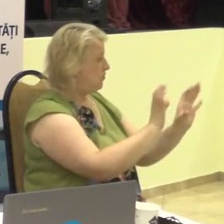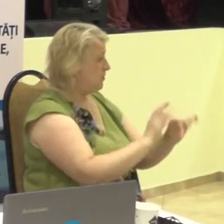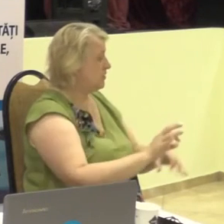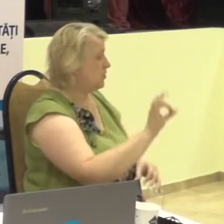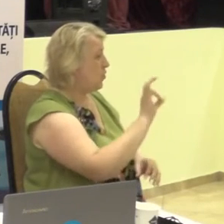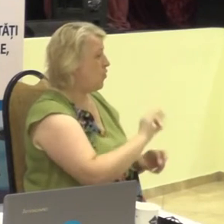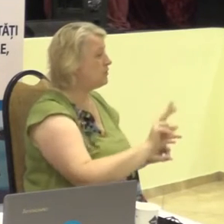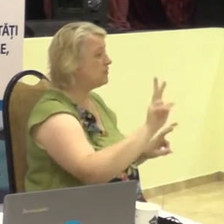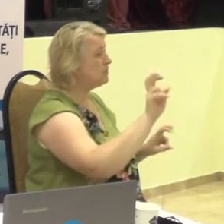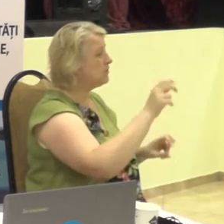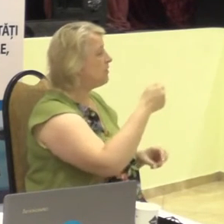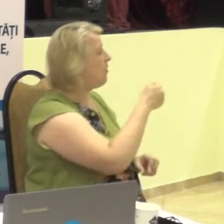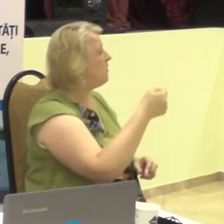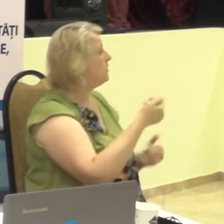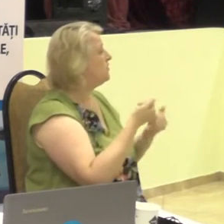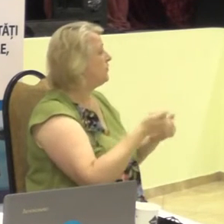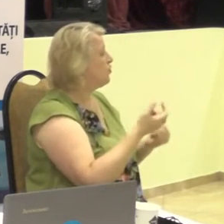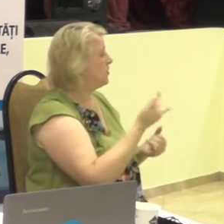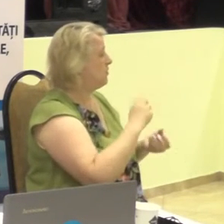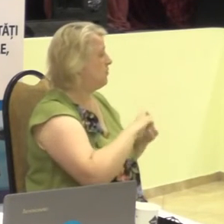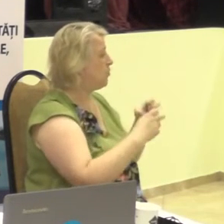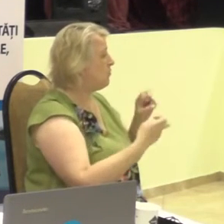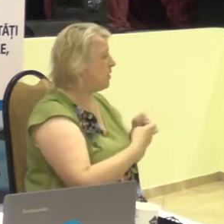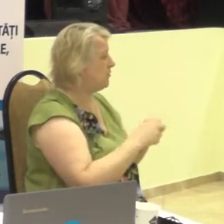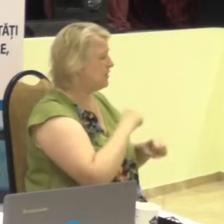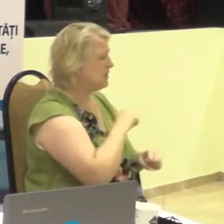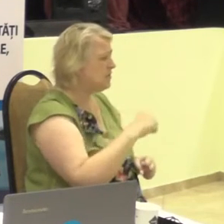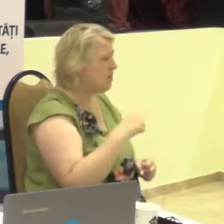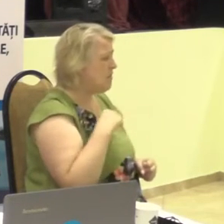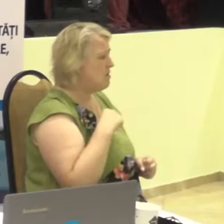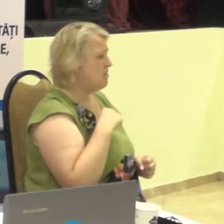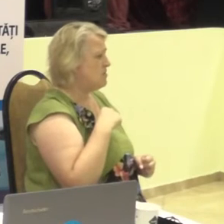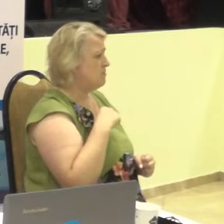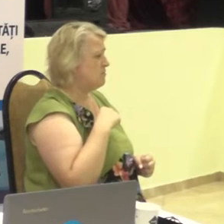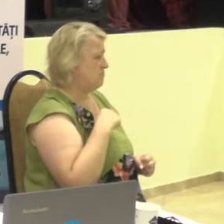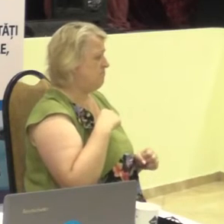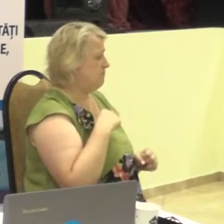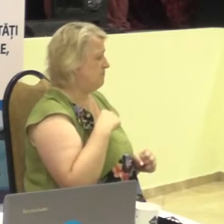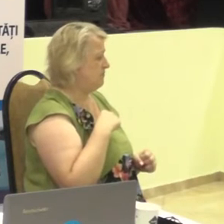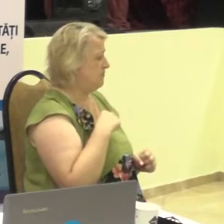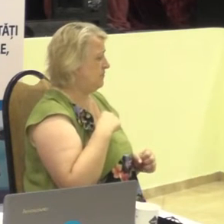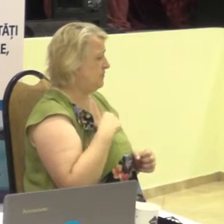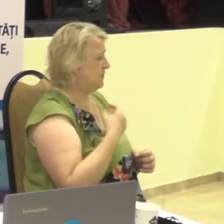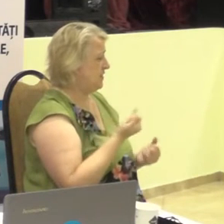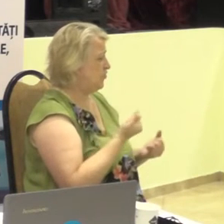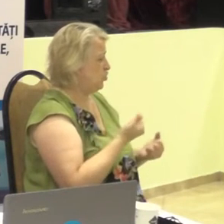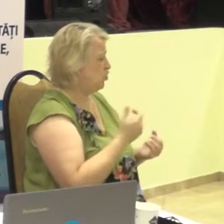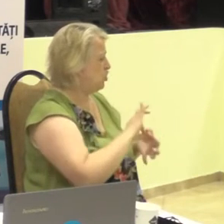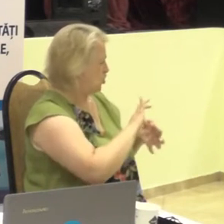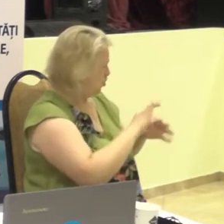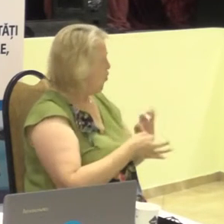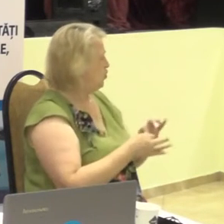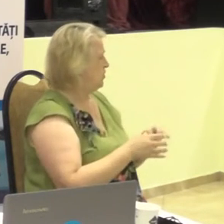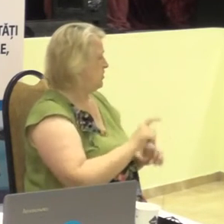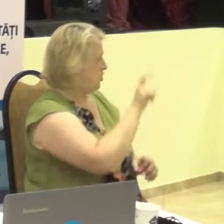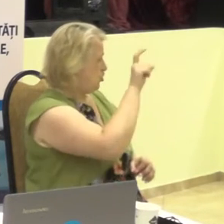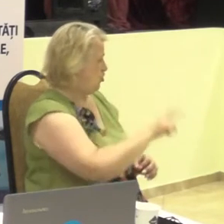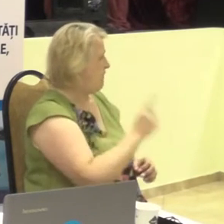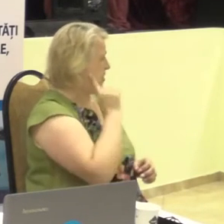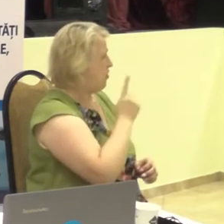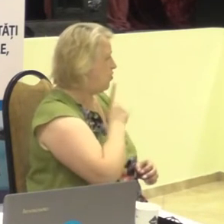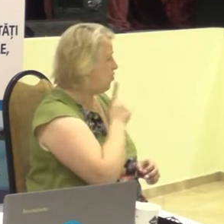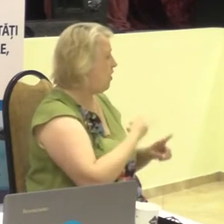tematica și problema cea mai trăgentă a persoanelor cu licență de auz